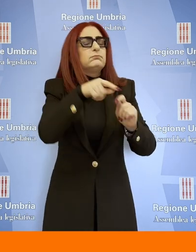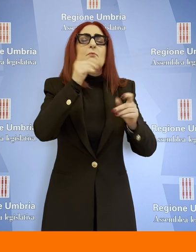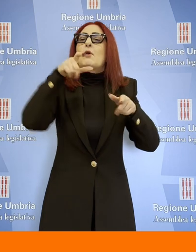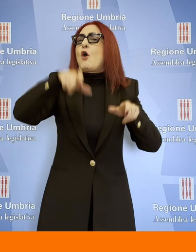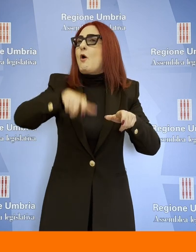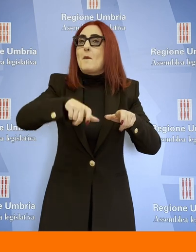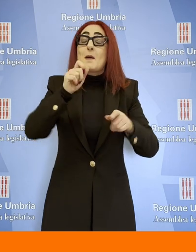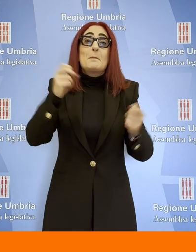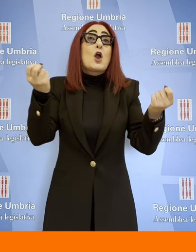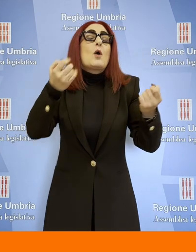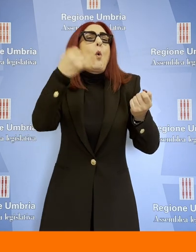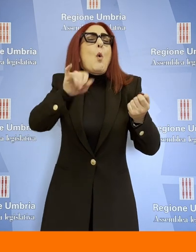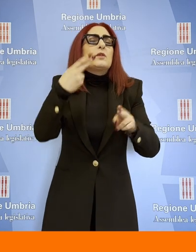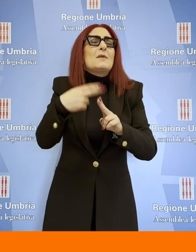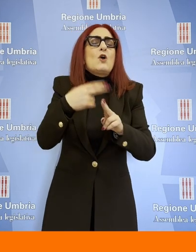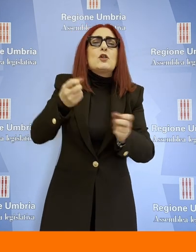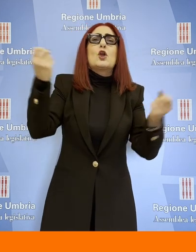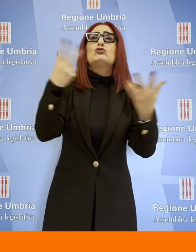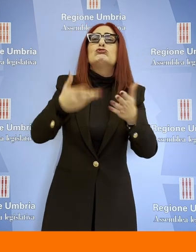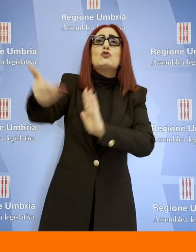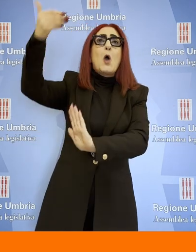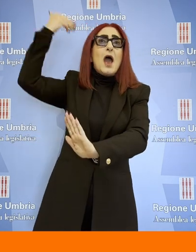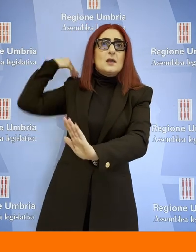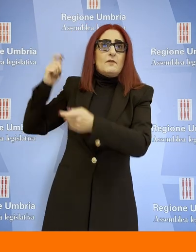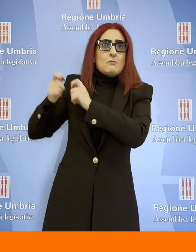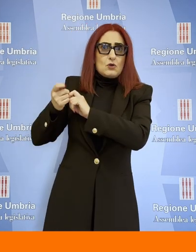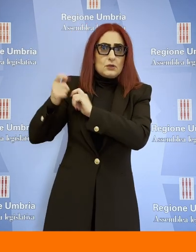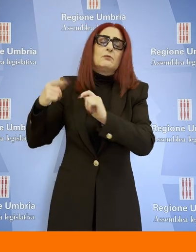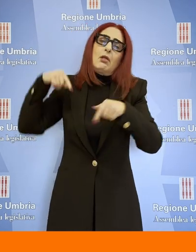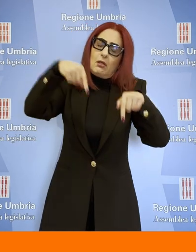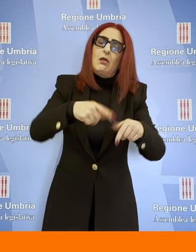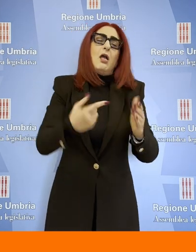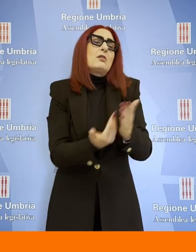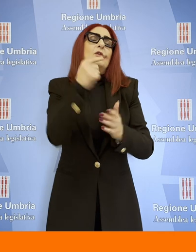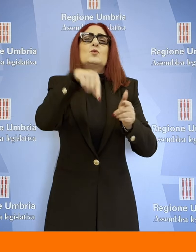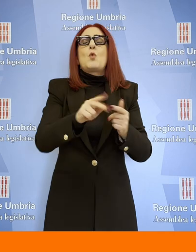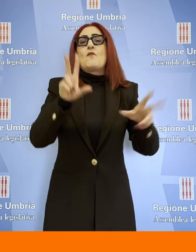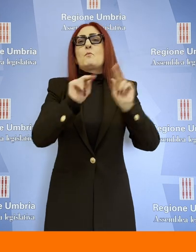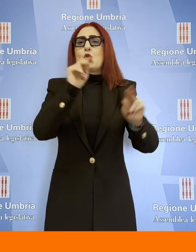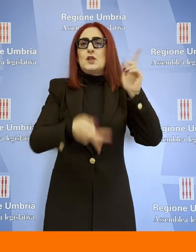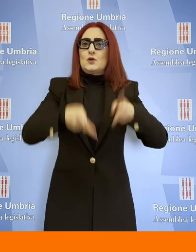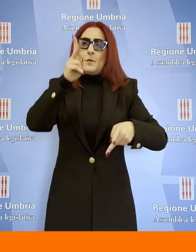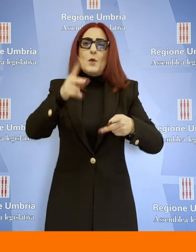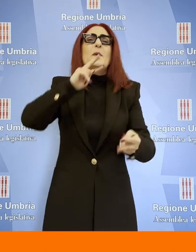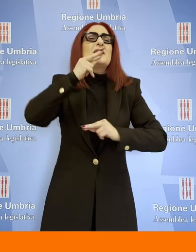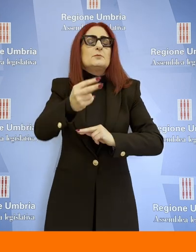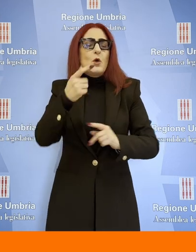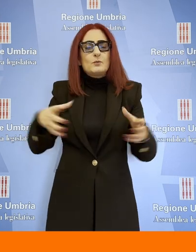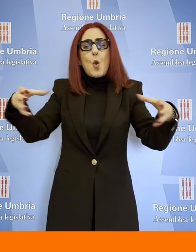anni dall'ultima modifica. E' stato reso più attuale e moderno, pensato per rispondere alle nuove esigenze della comunità regionale.